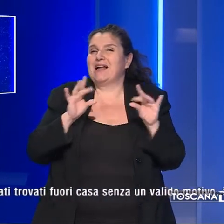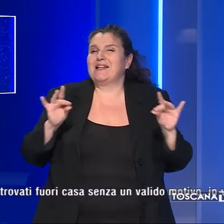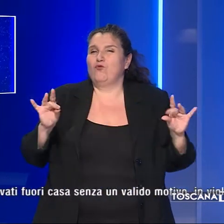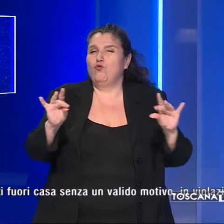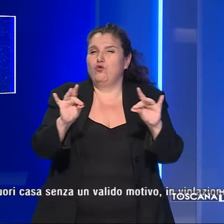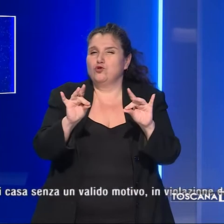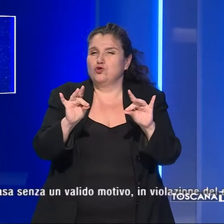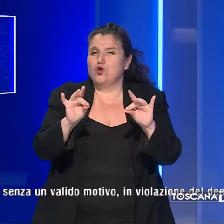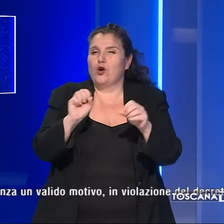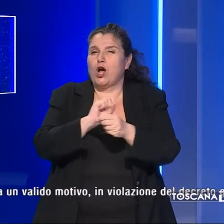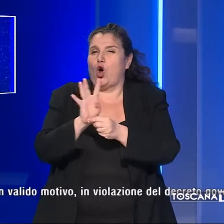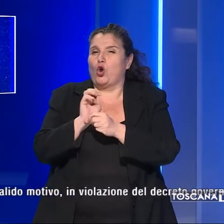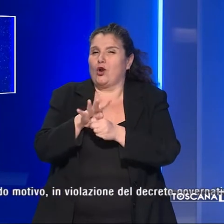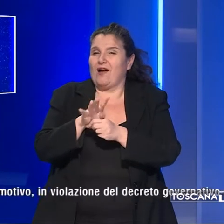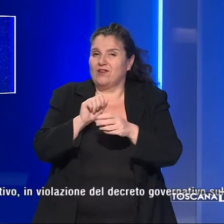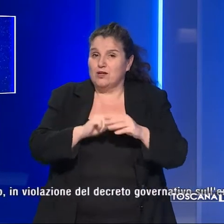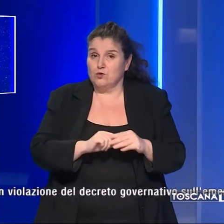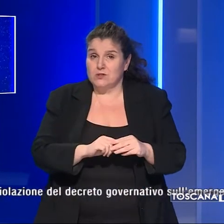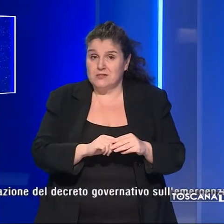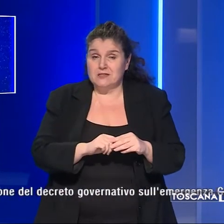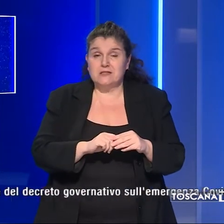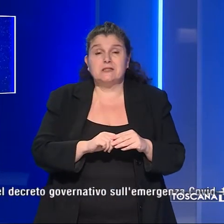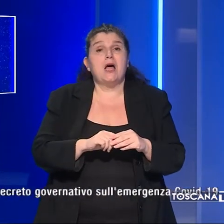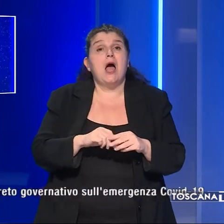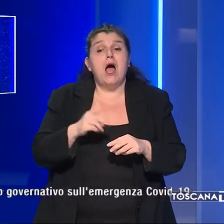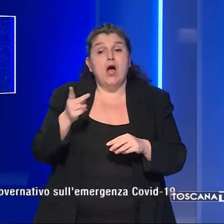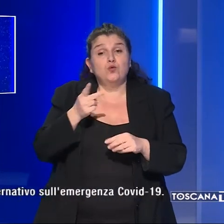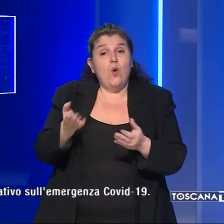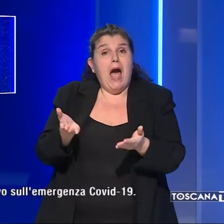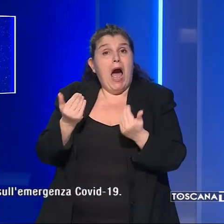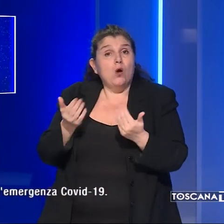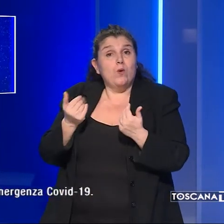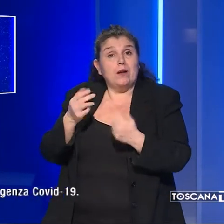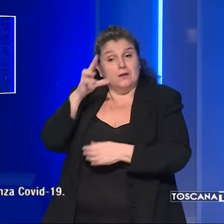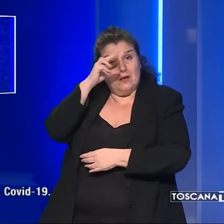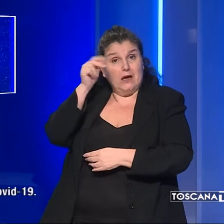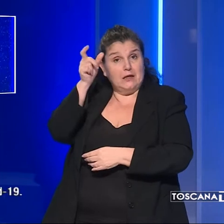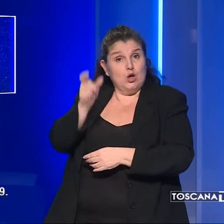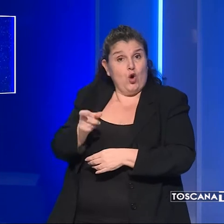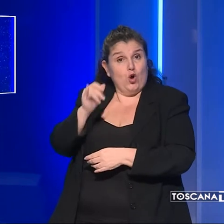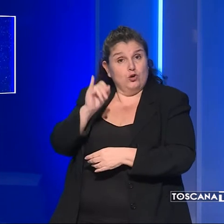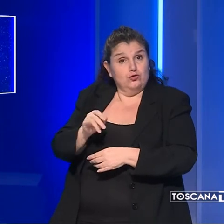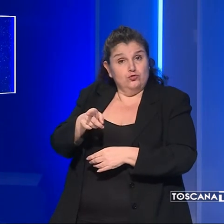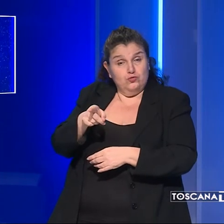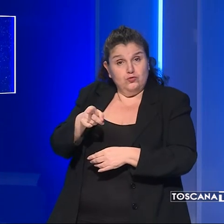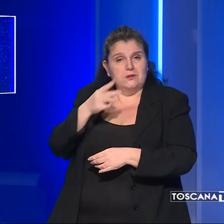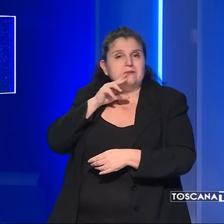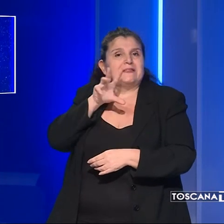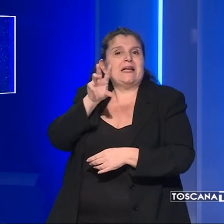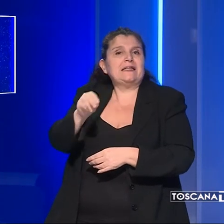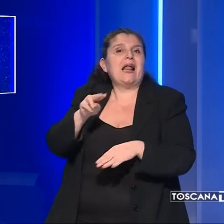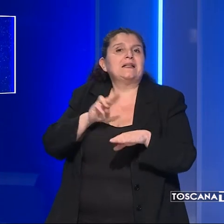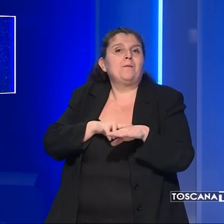diffusione del coronavirus. I due acquirenti identificati sono stati segnalati alla